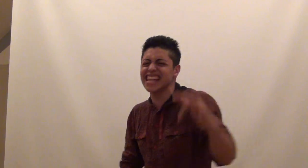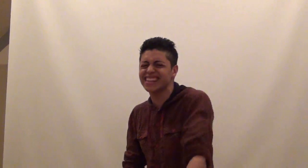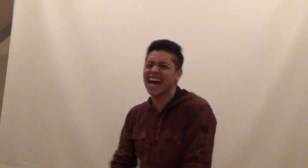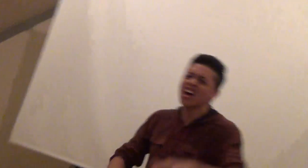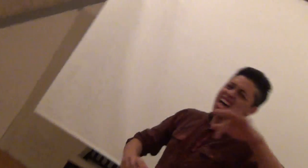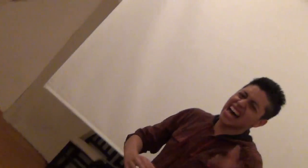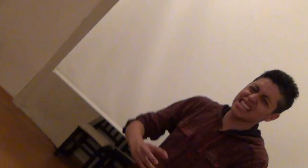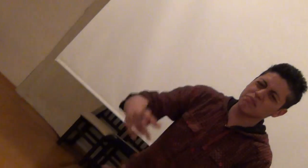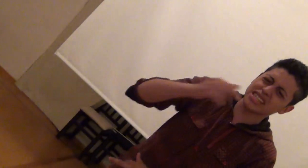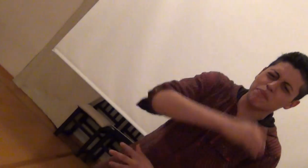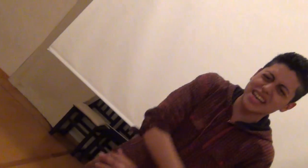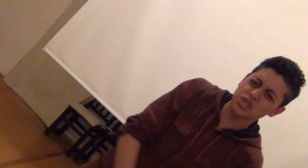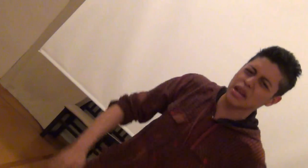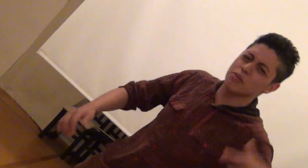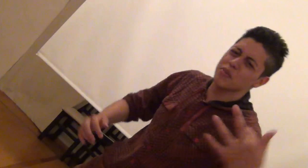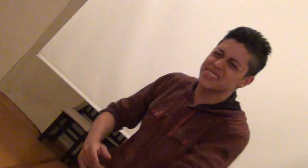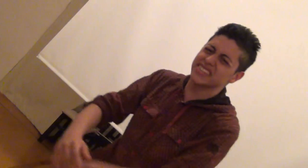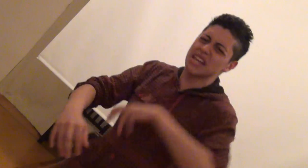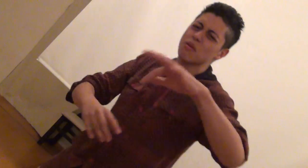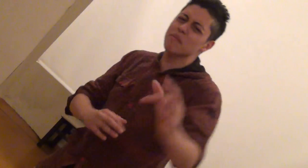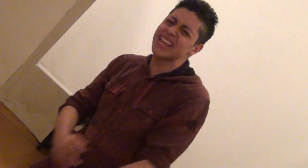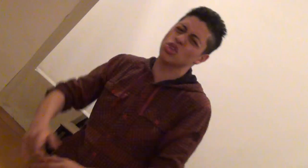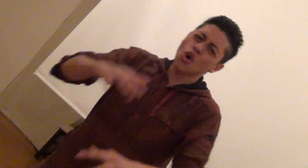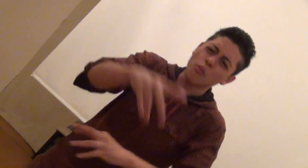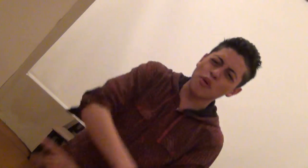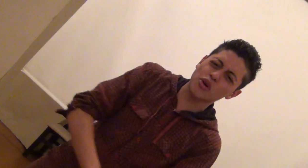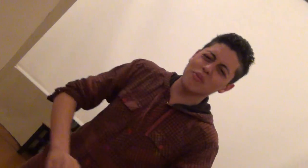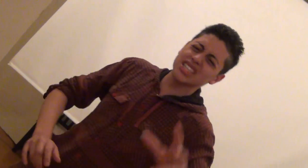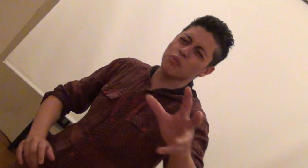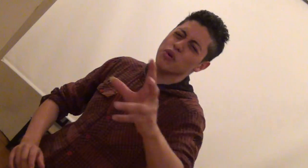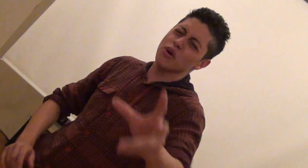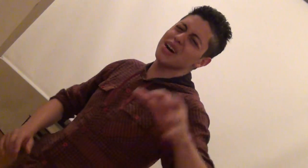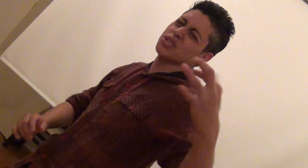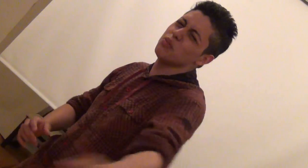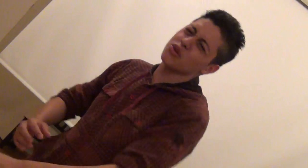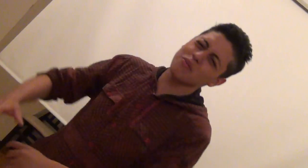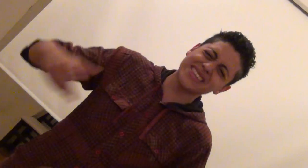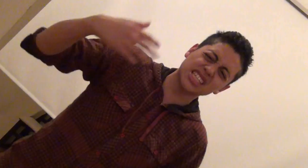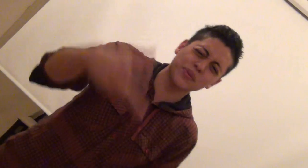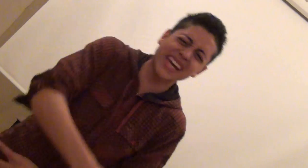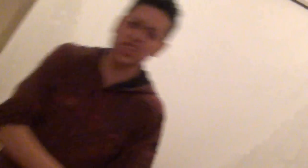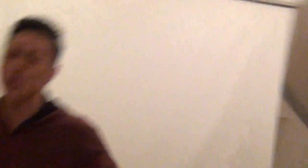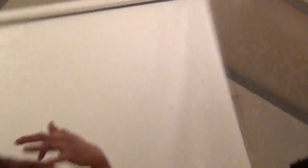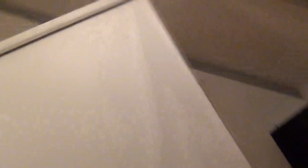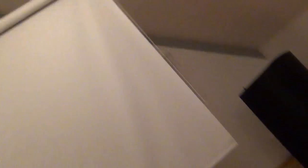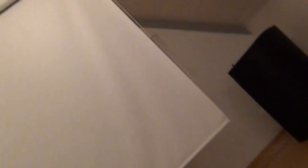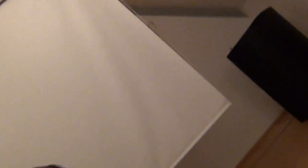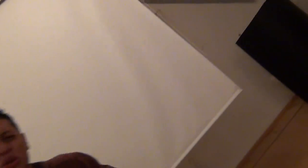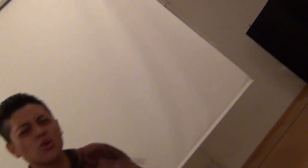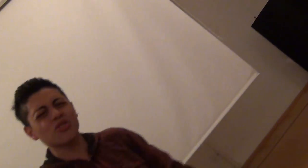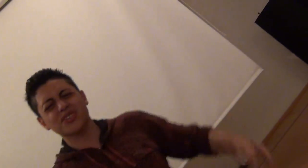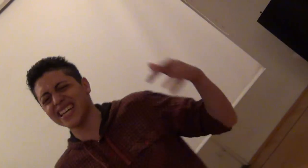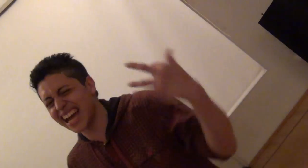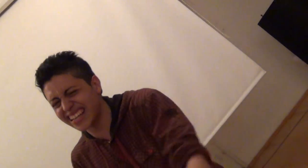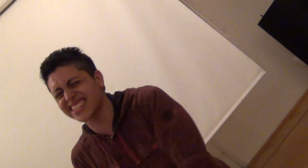estrellata La rima de paso, la improviso en el momento Un poco más, un poco más, un poco más despierto Pasan los segundos en cada